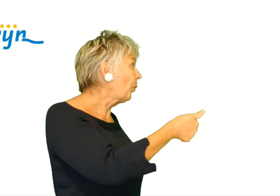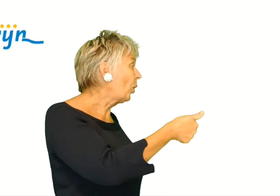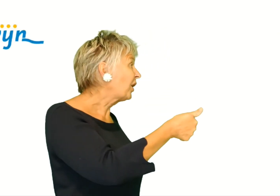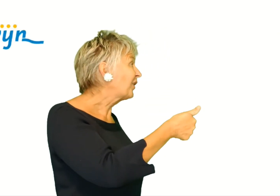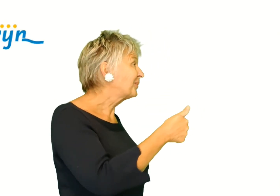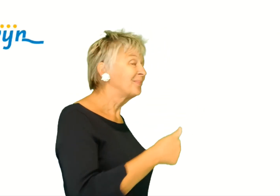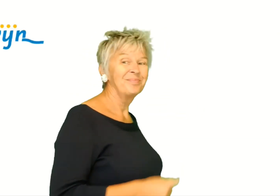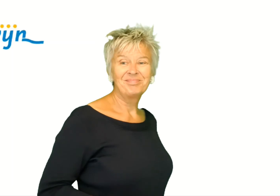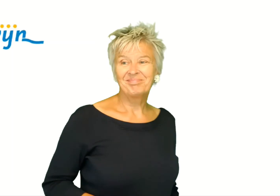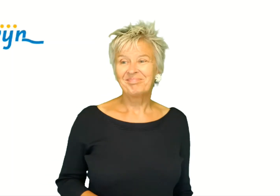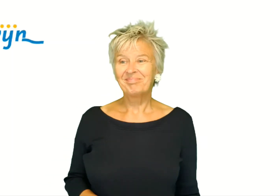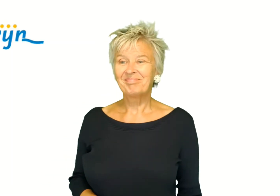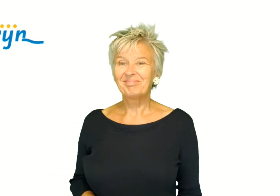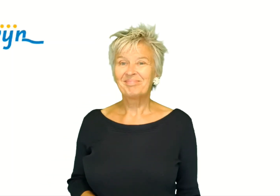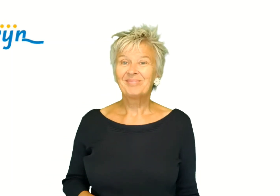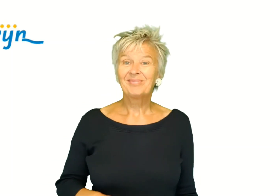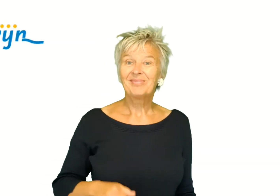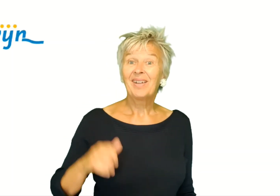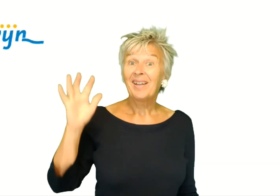Morgen.